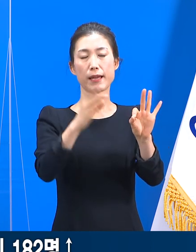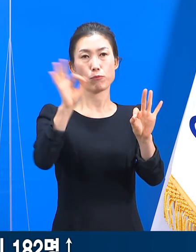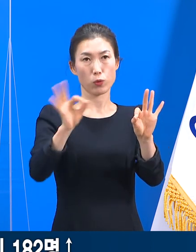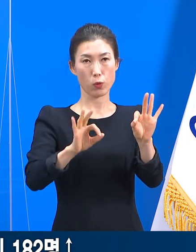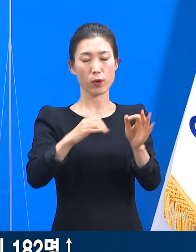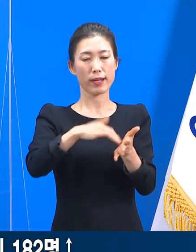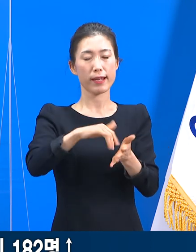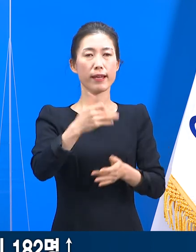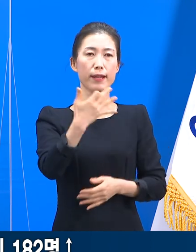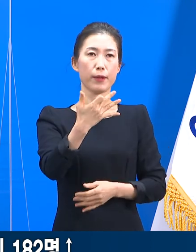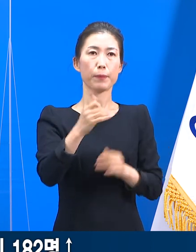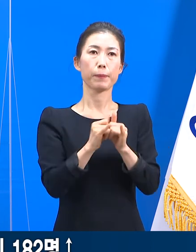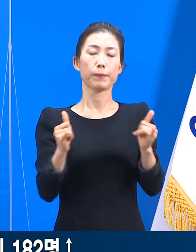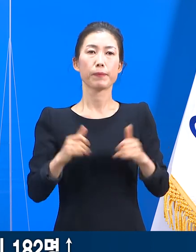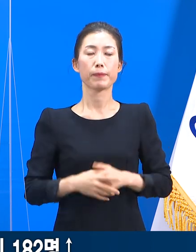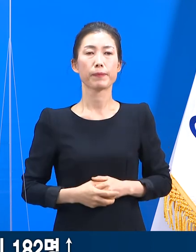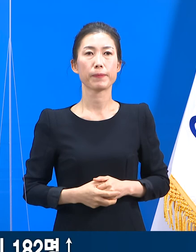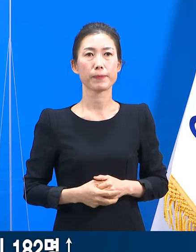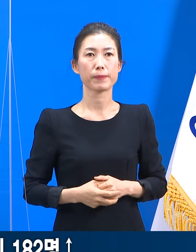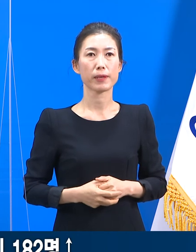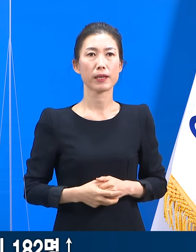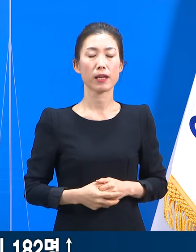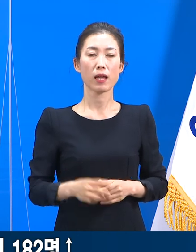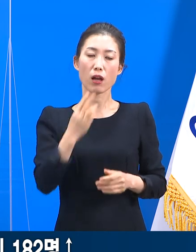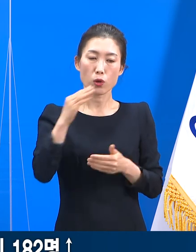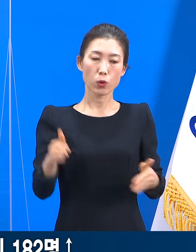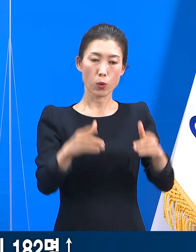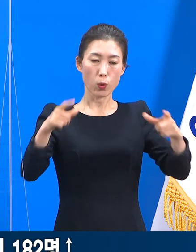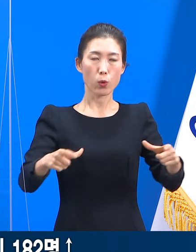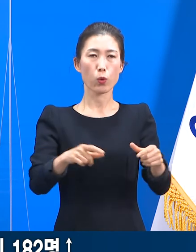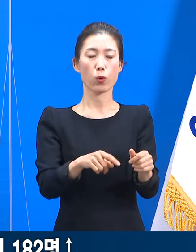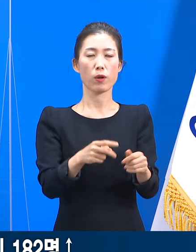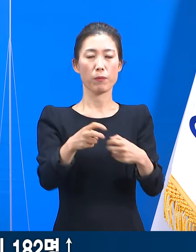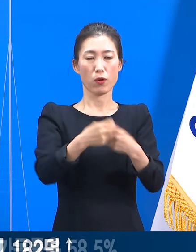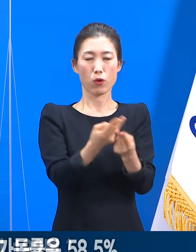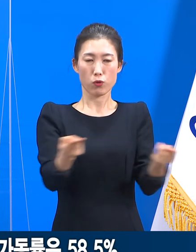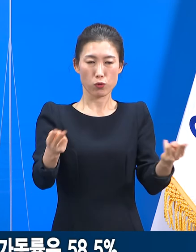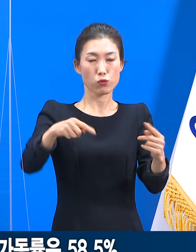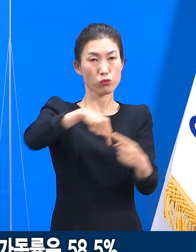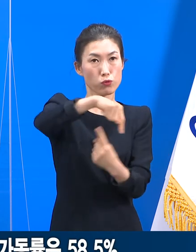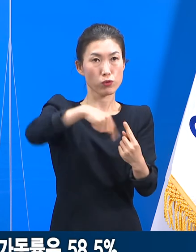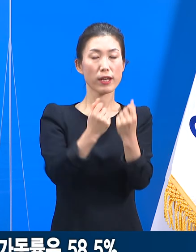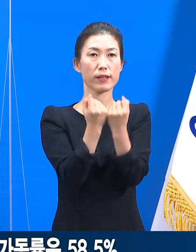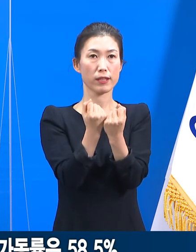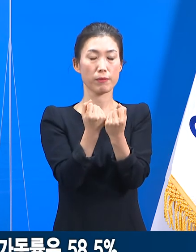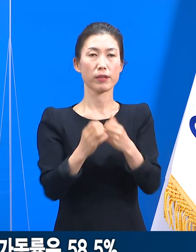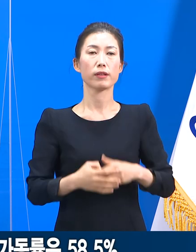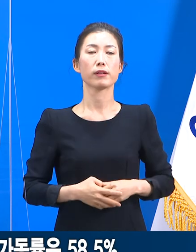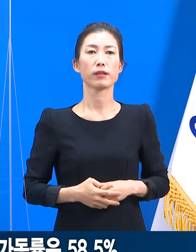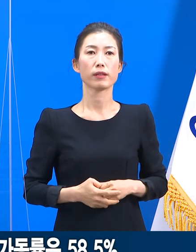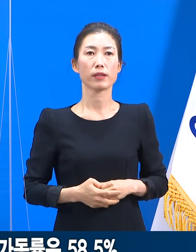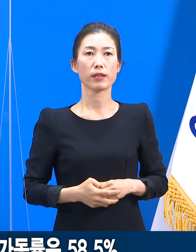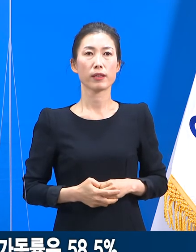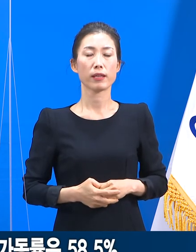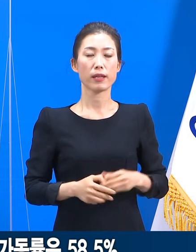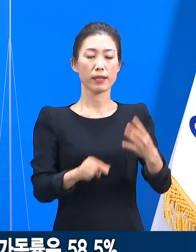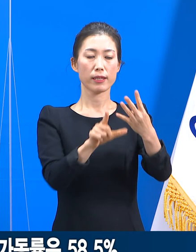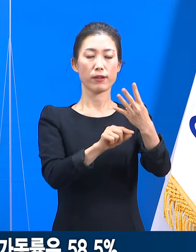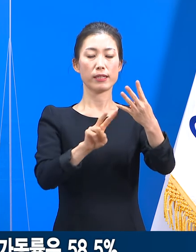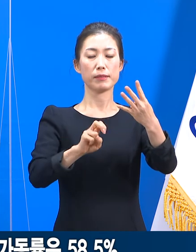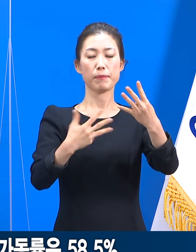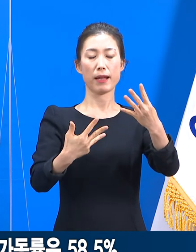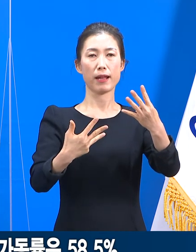19명이었습니다. 경기도 코로나19 병상 운용 현황에 대해 말씀드리겠습니다. 4월